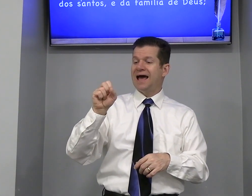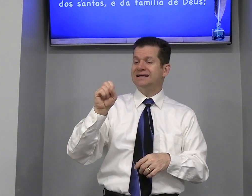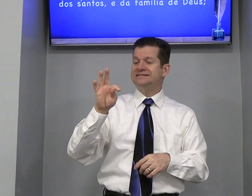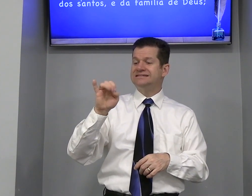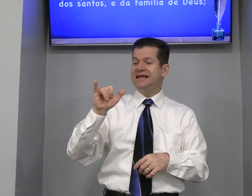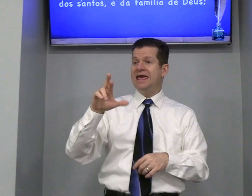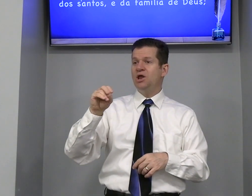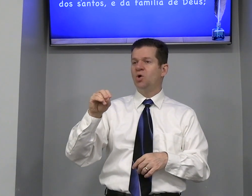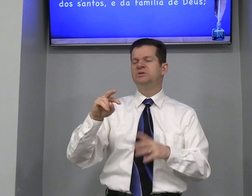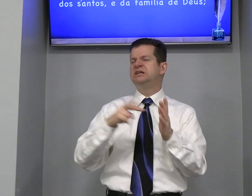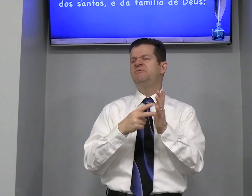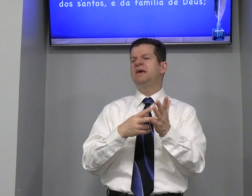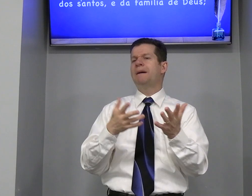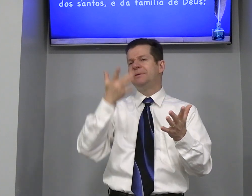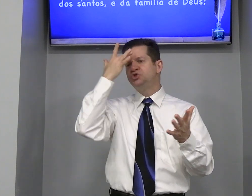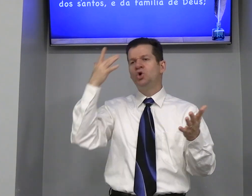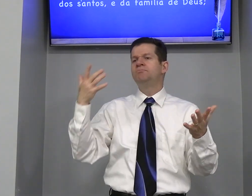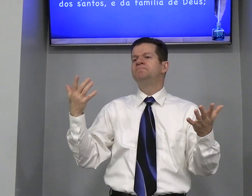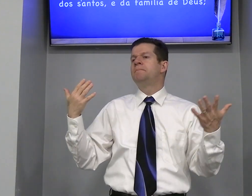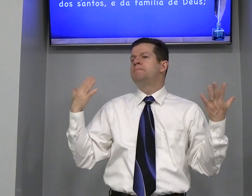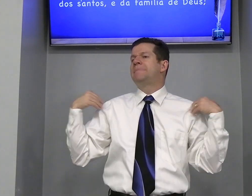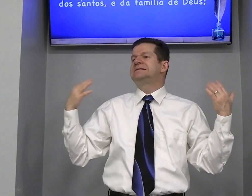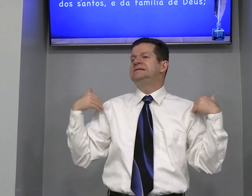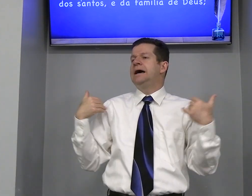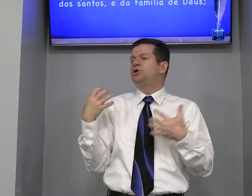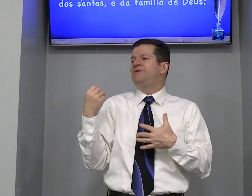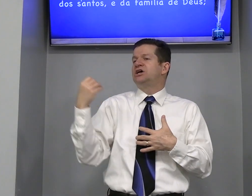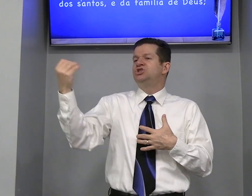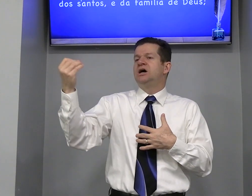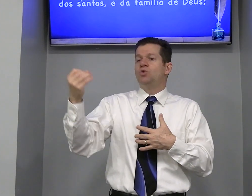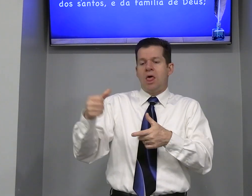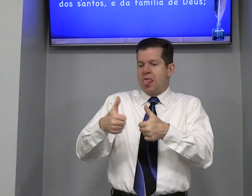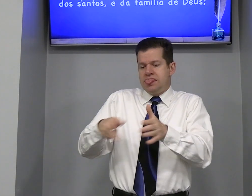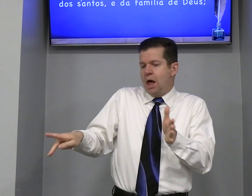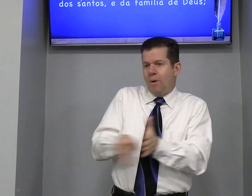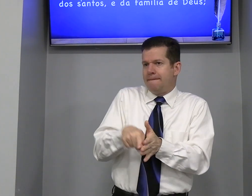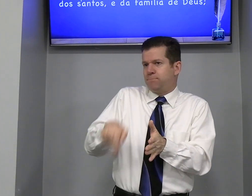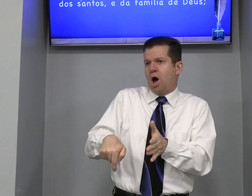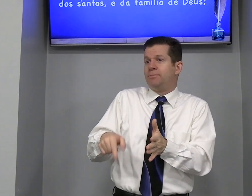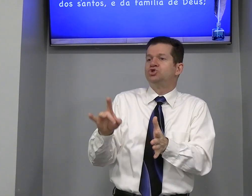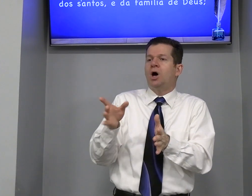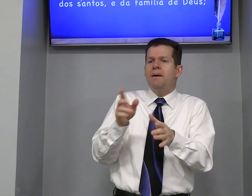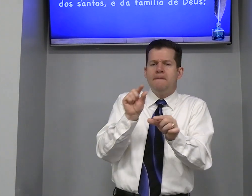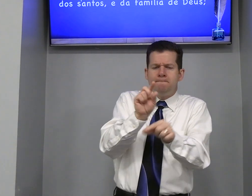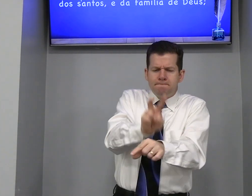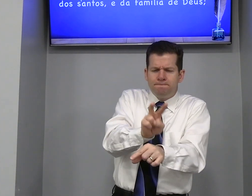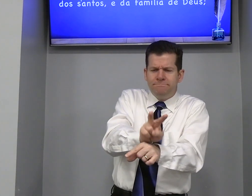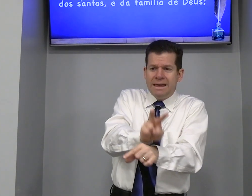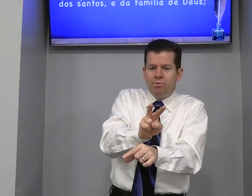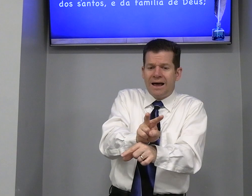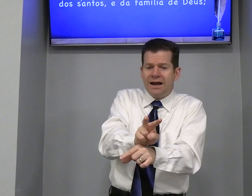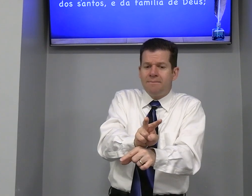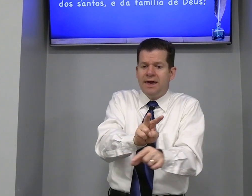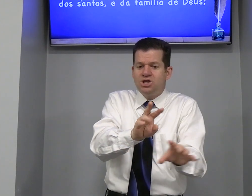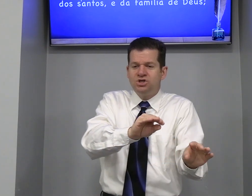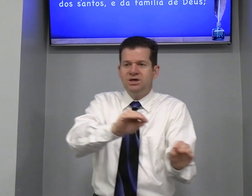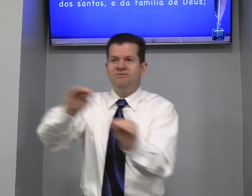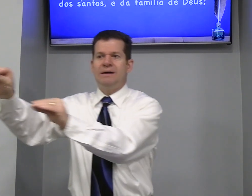Forasteiro Significa Para a pessoa Passeando Viajando Não é próprio Só Temporariamente E vai